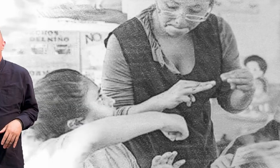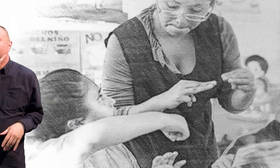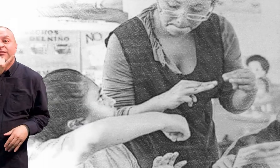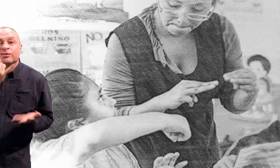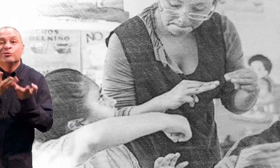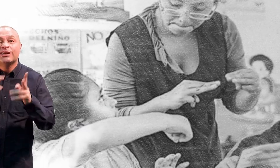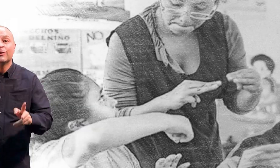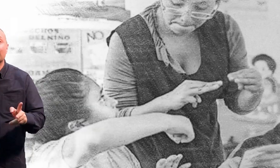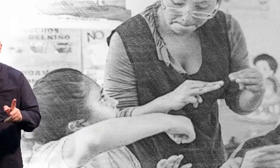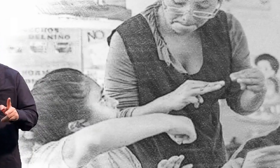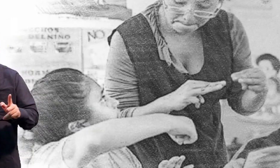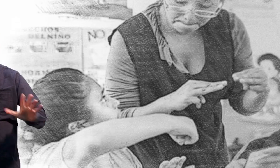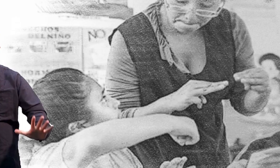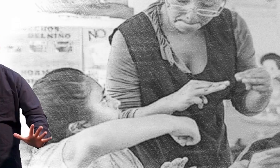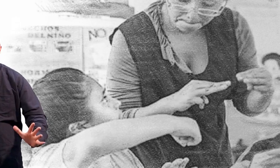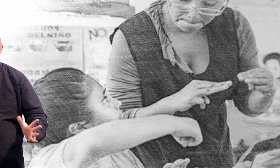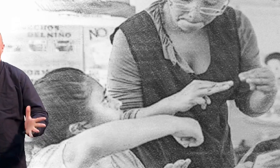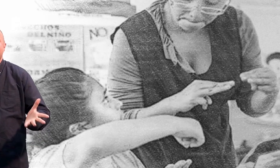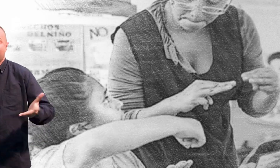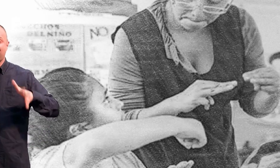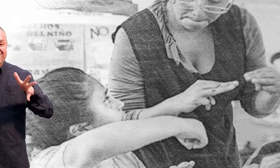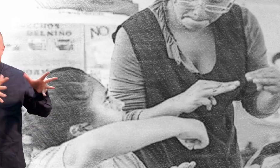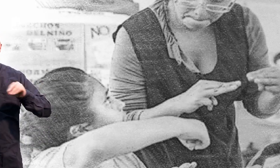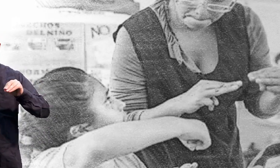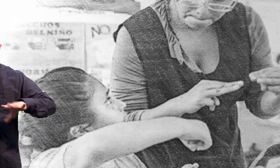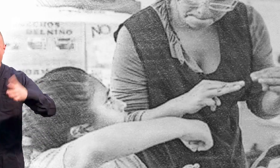potenciando los procesos de inclusión de las personas sordas en Colombia.